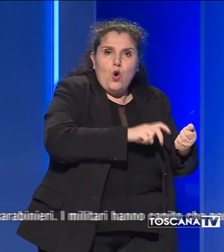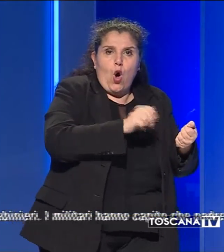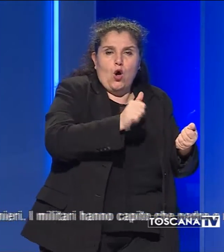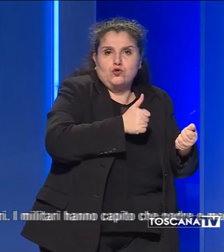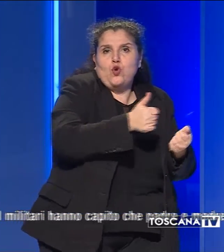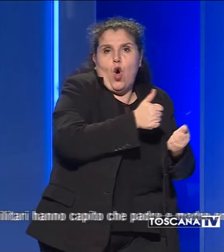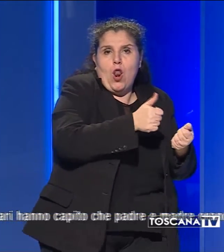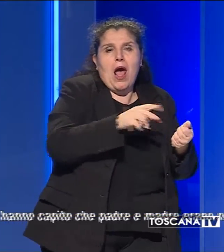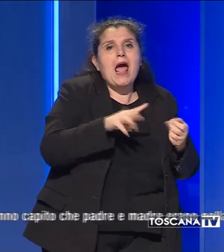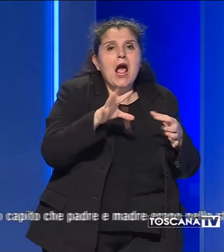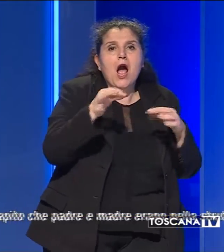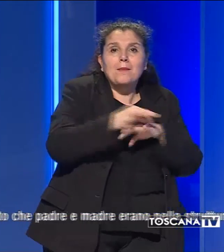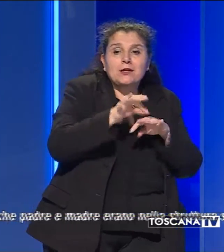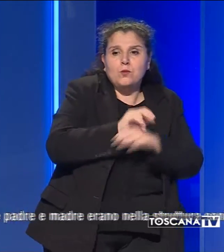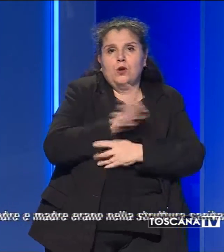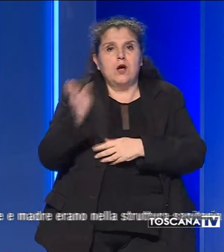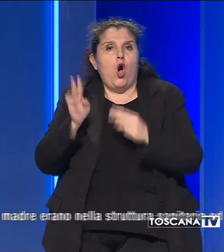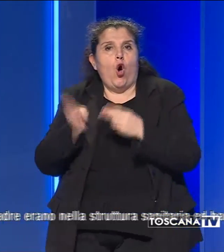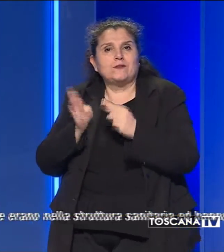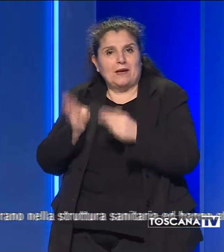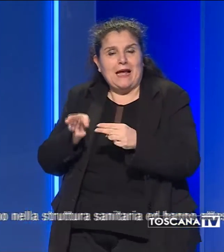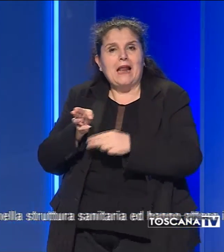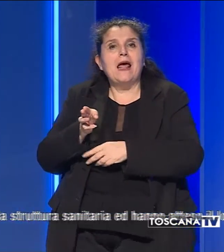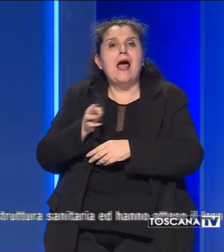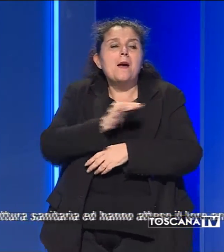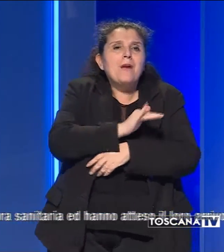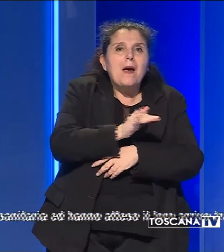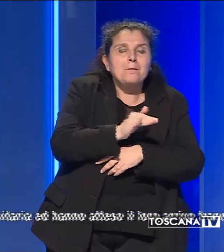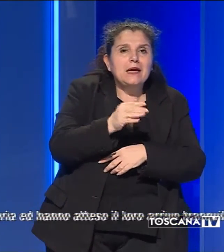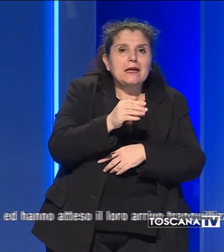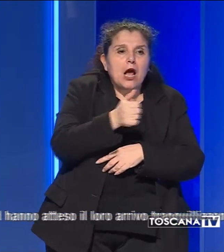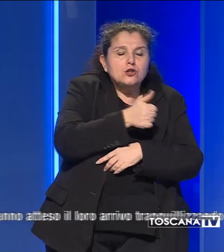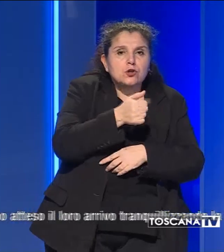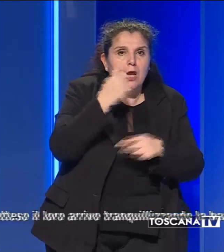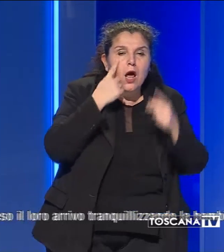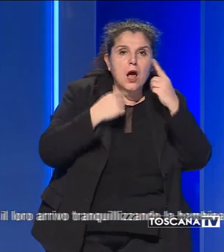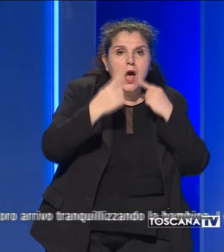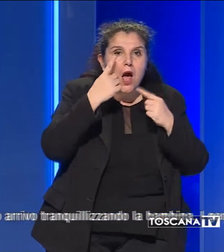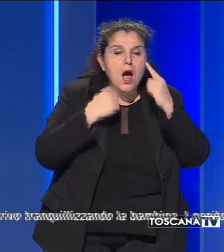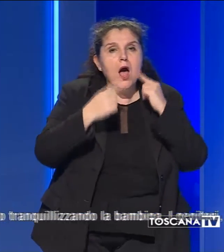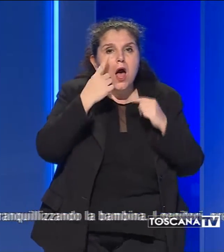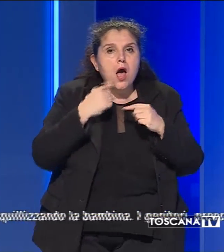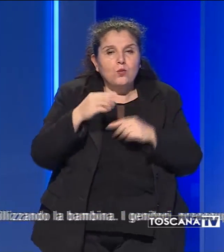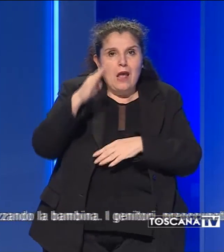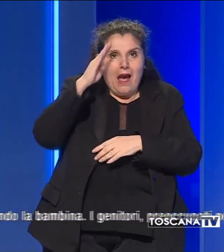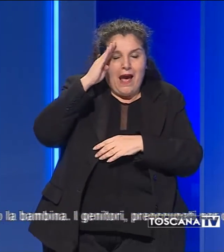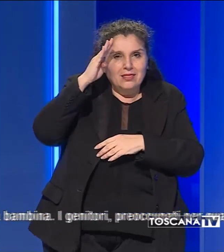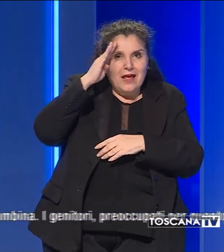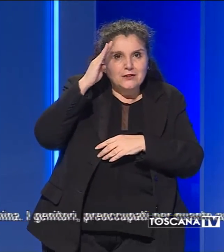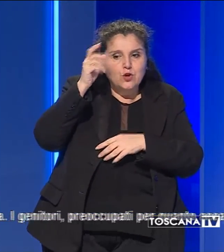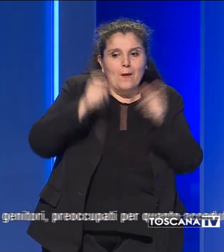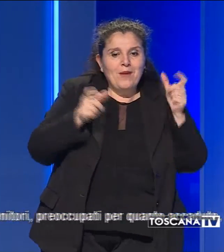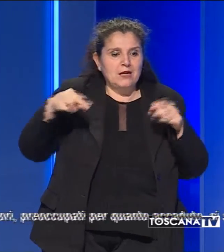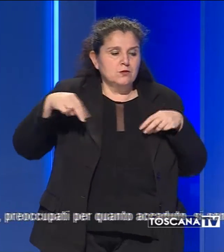struttura sanitaria. La piccola, rimasta sola, ha iniziato a piangere, richiamando l'attenzione di